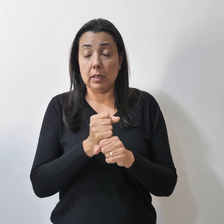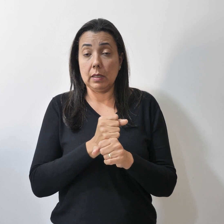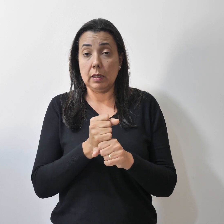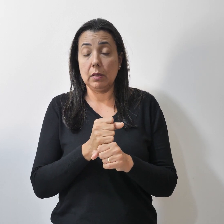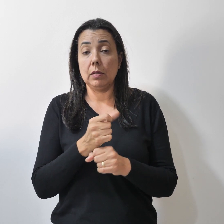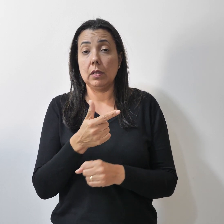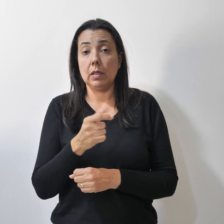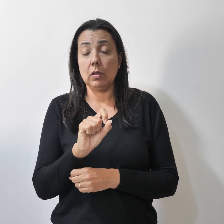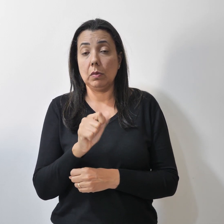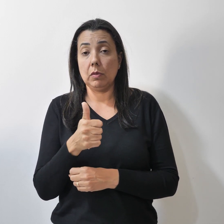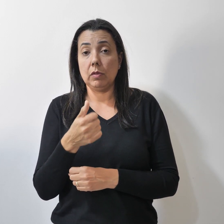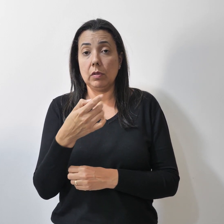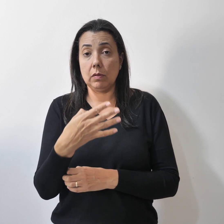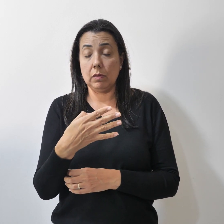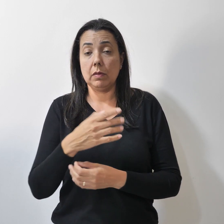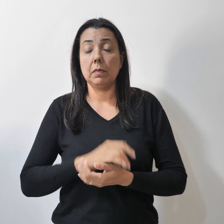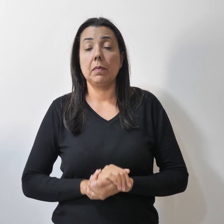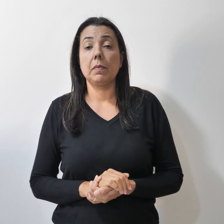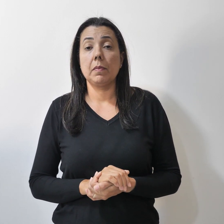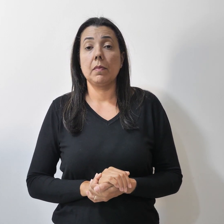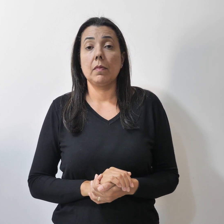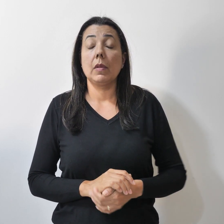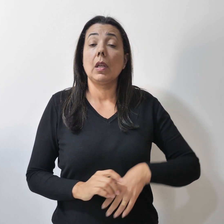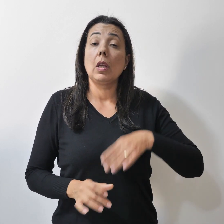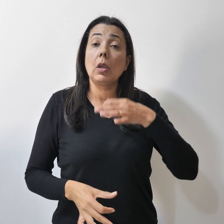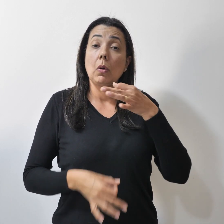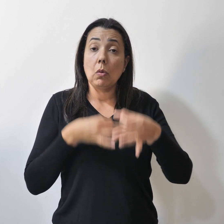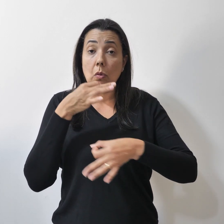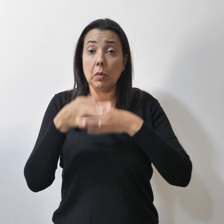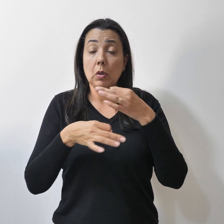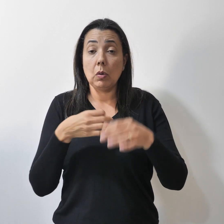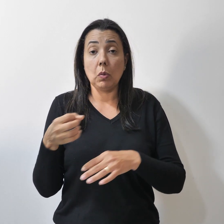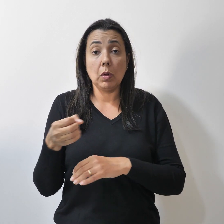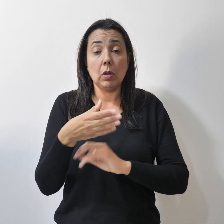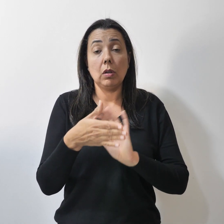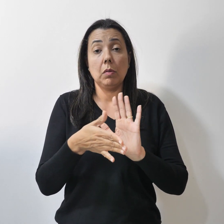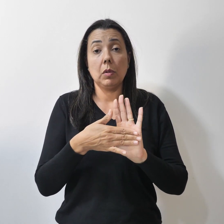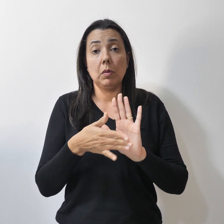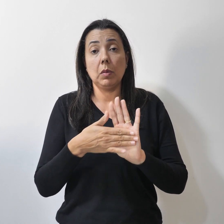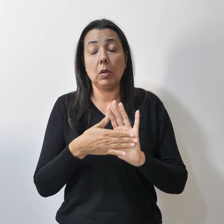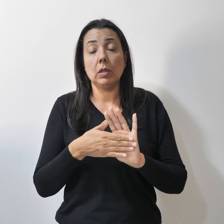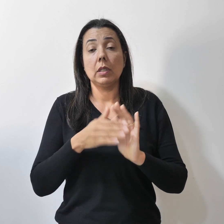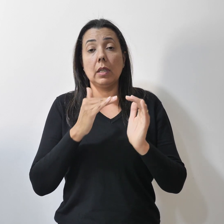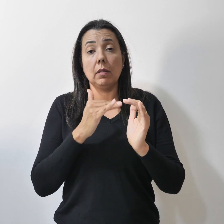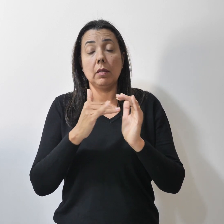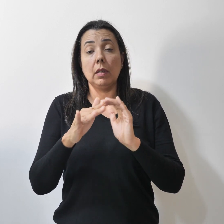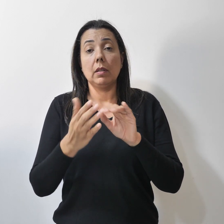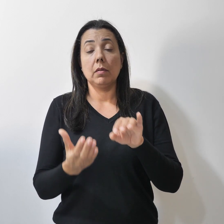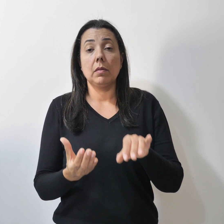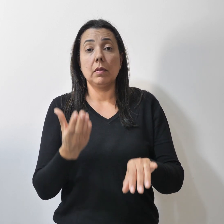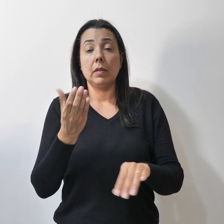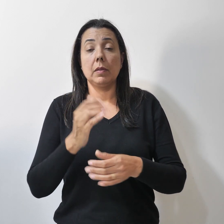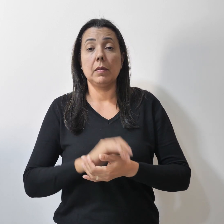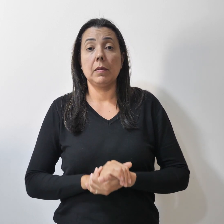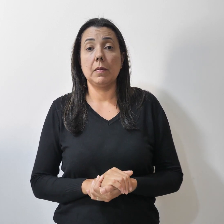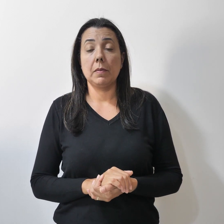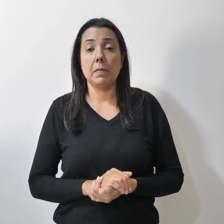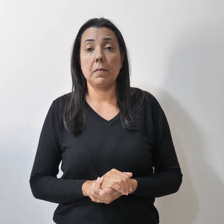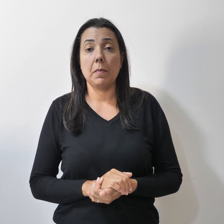2024 E comentaram a nova proposta enviada ao Congresso De